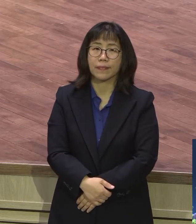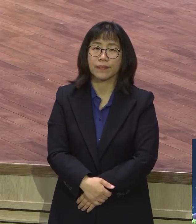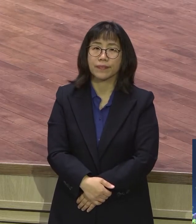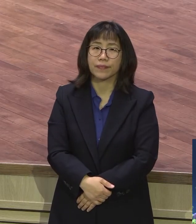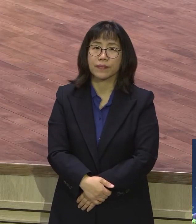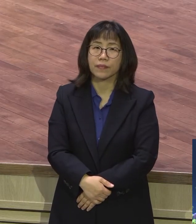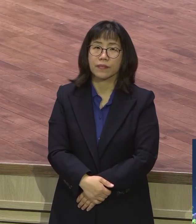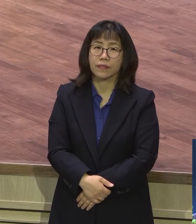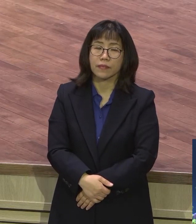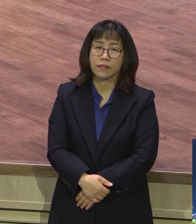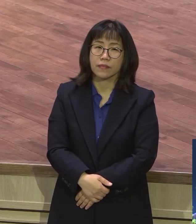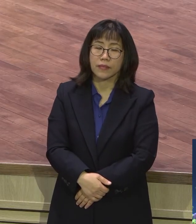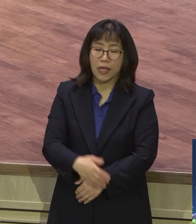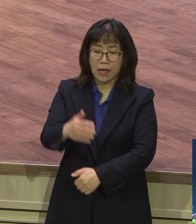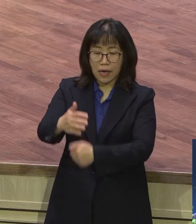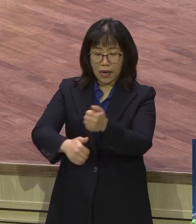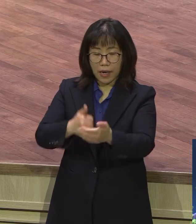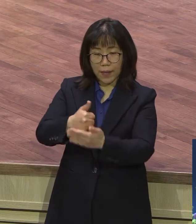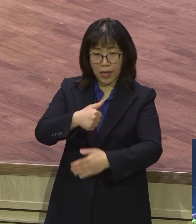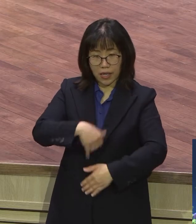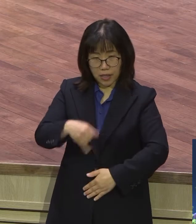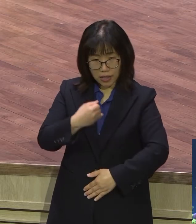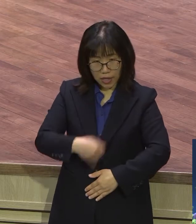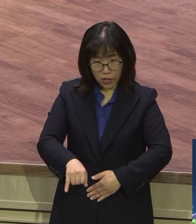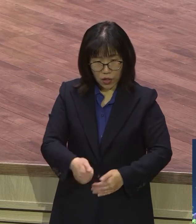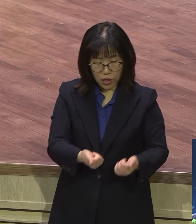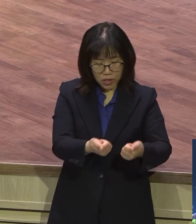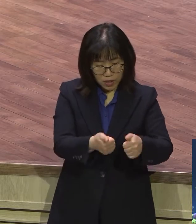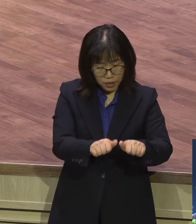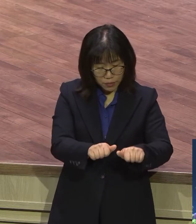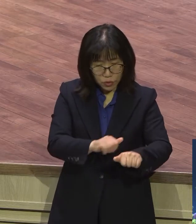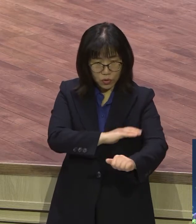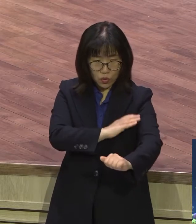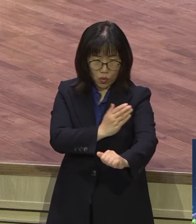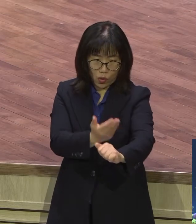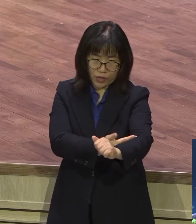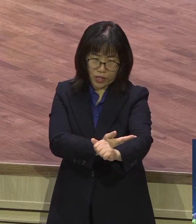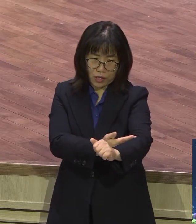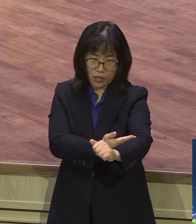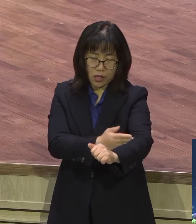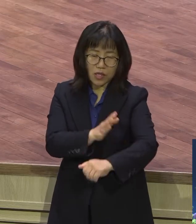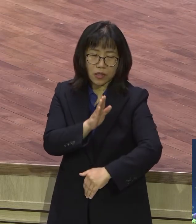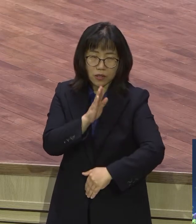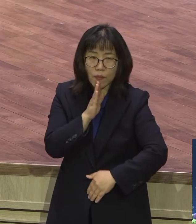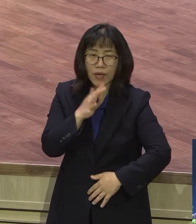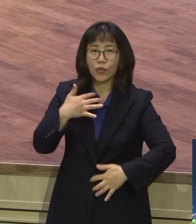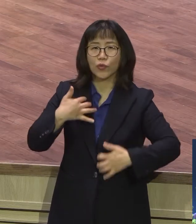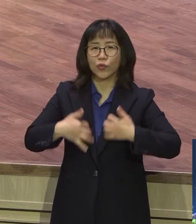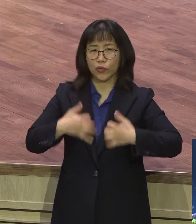하나님의 자녀된 신분과 권세를 사실적으로 누리고 살아는 말씀이에요 말이